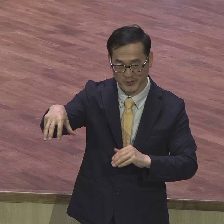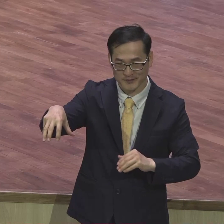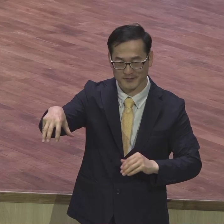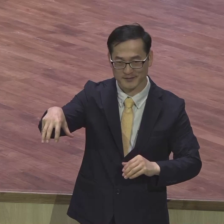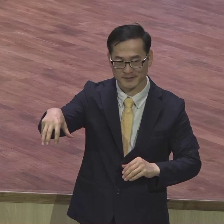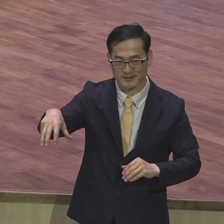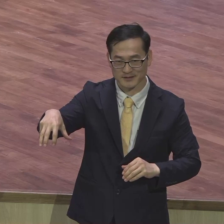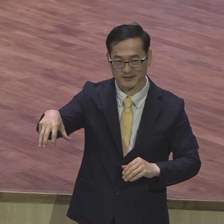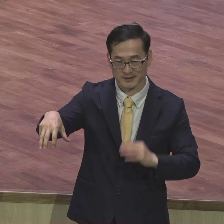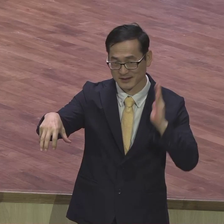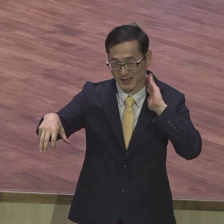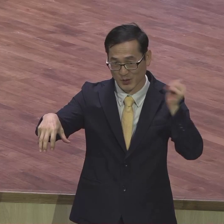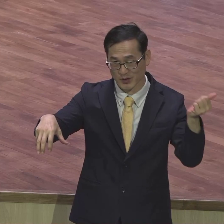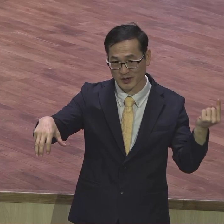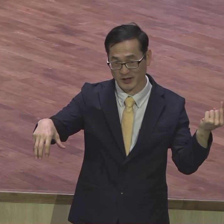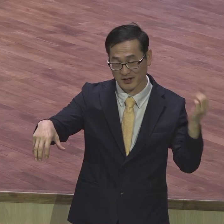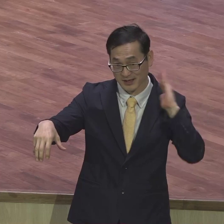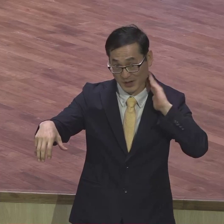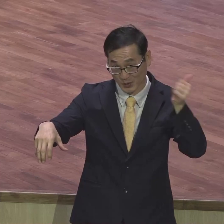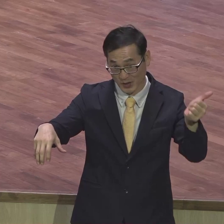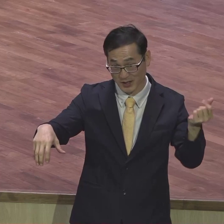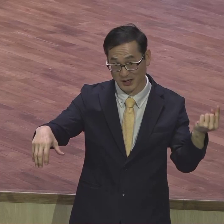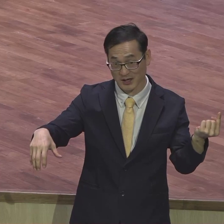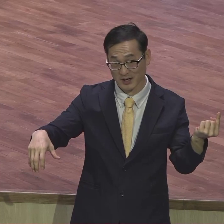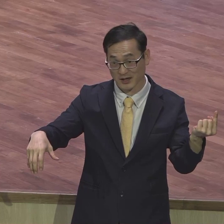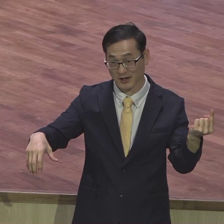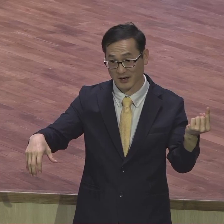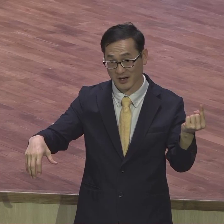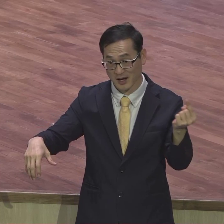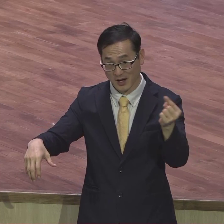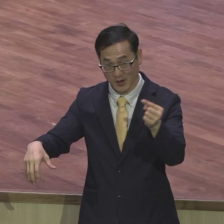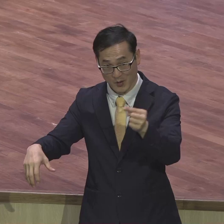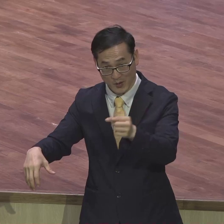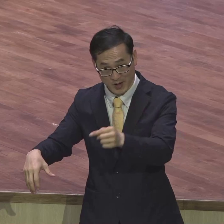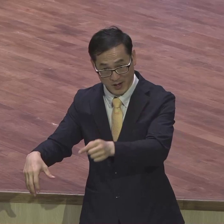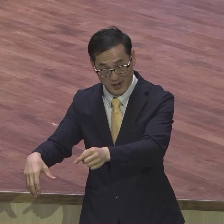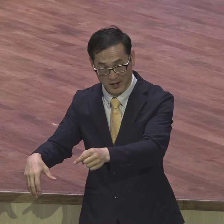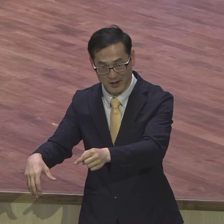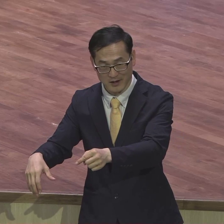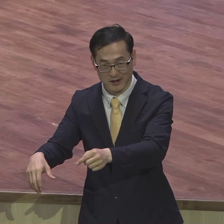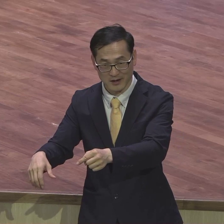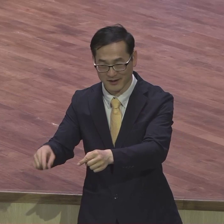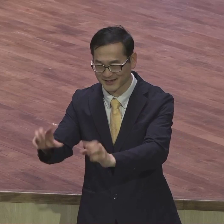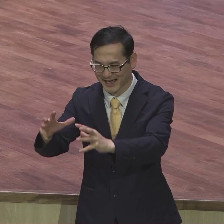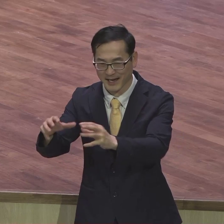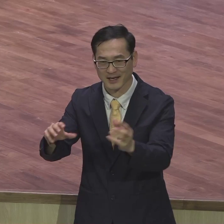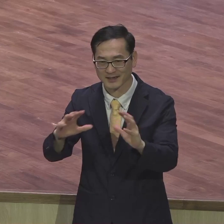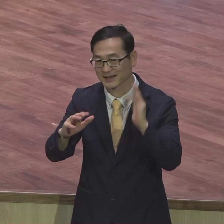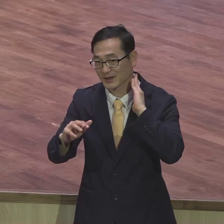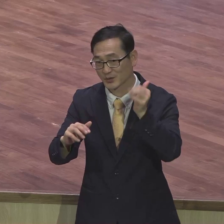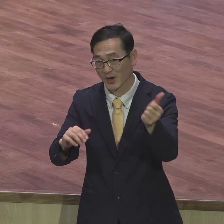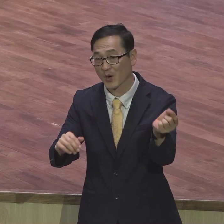축하하러 대통령이 다 산부의원이 다 왔는데 진작 국가일을